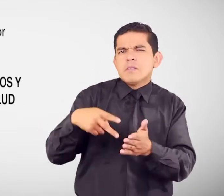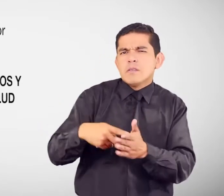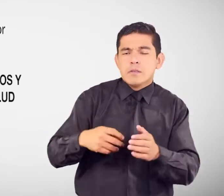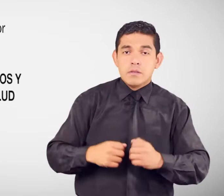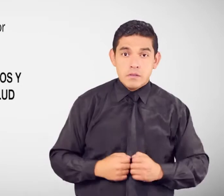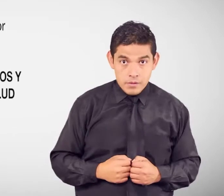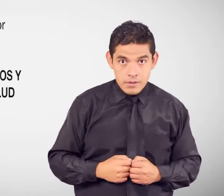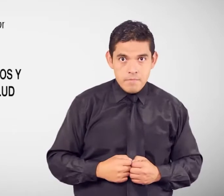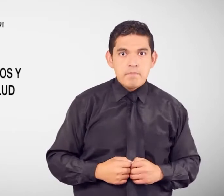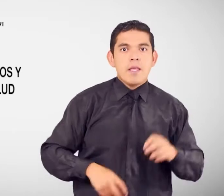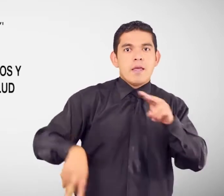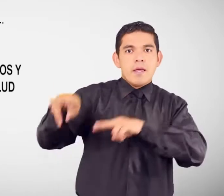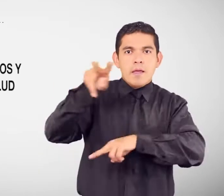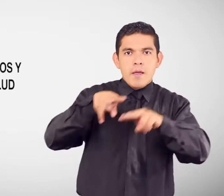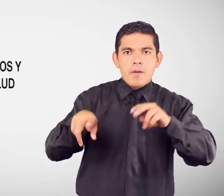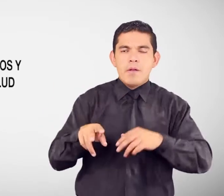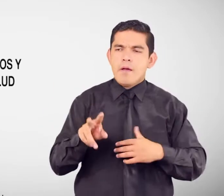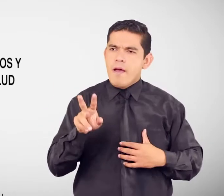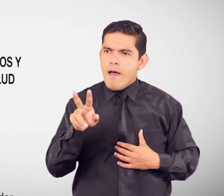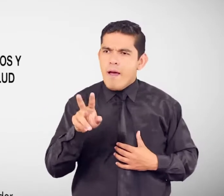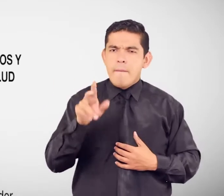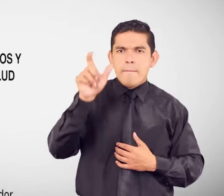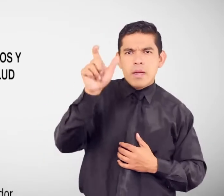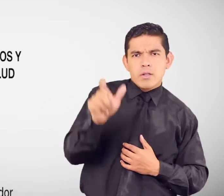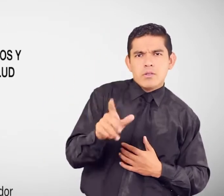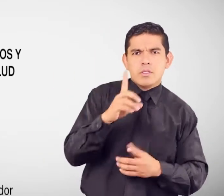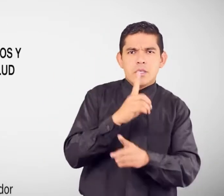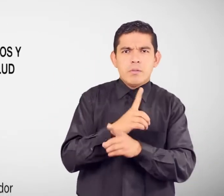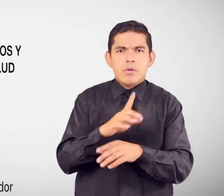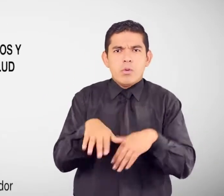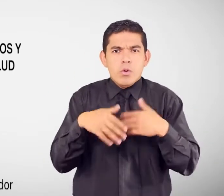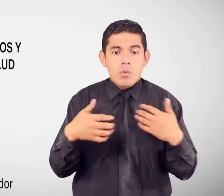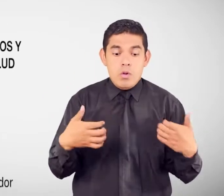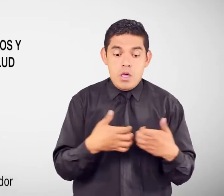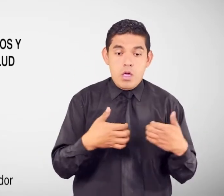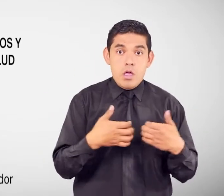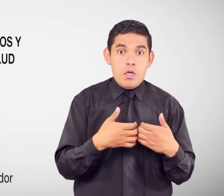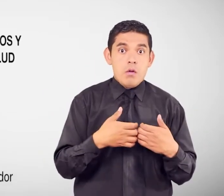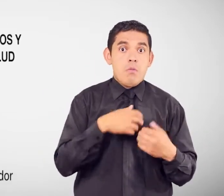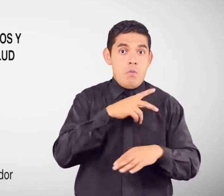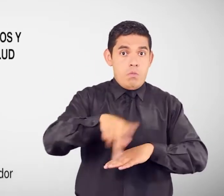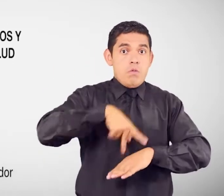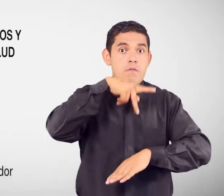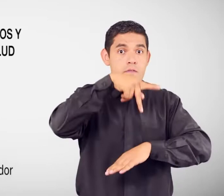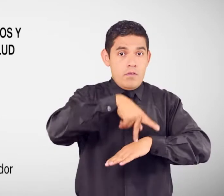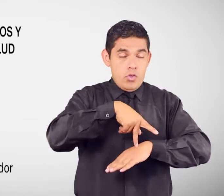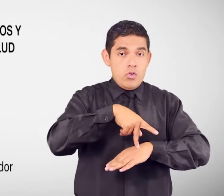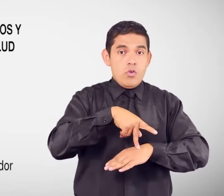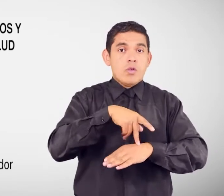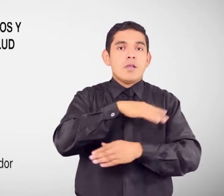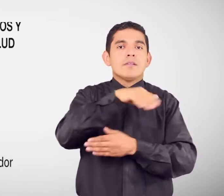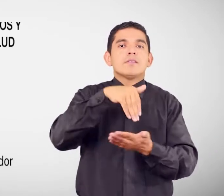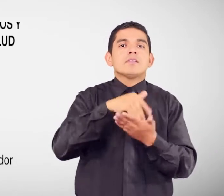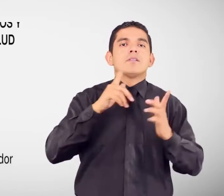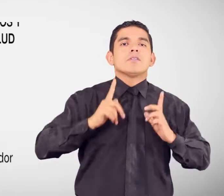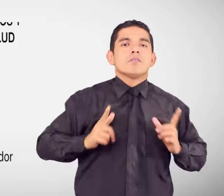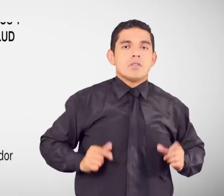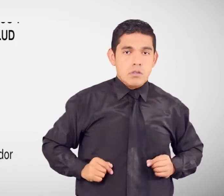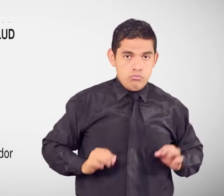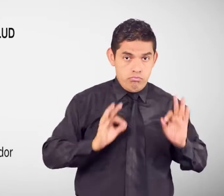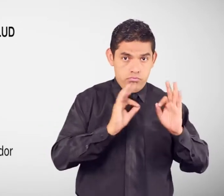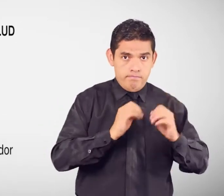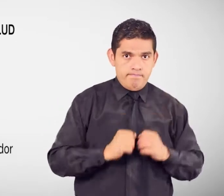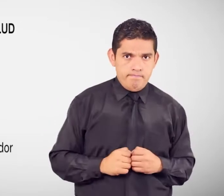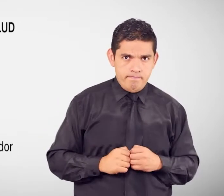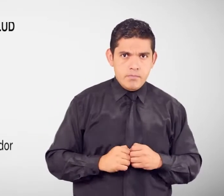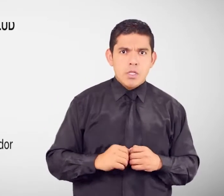evaluación Y valoración integral Realizada por parte Del equipo calificador De los establecimientos De salud autorizados Médico